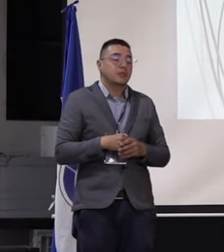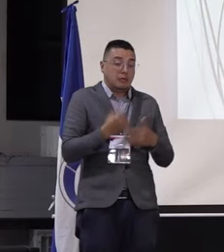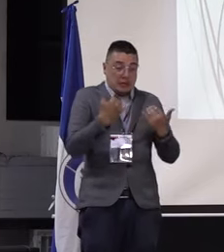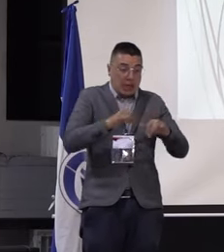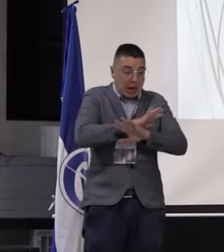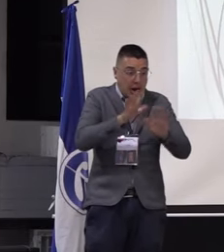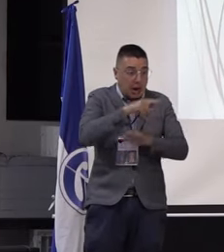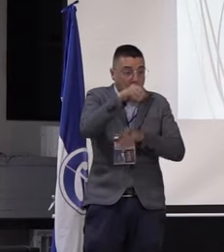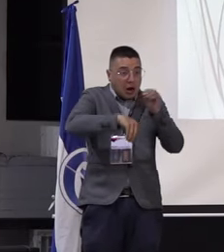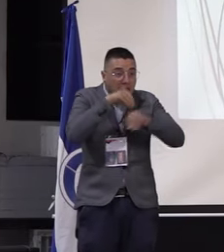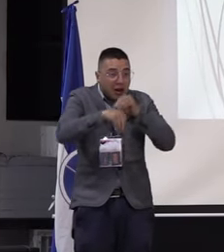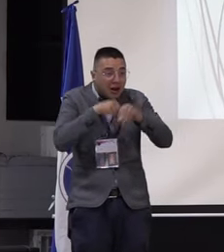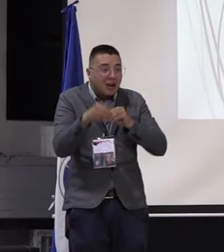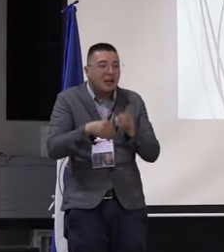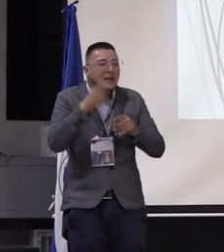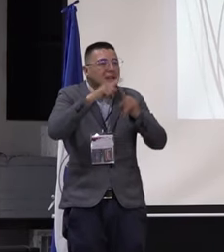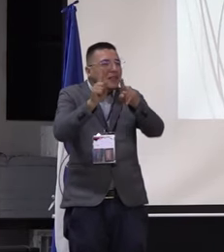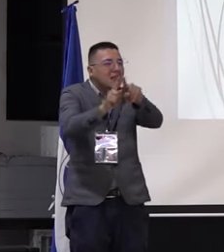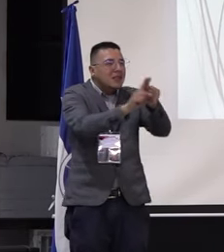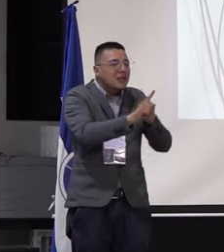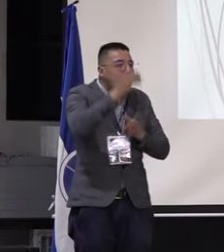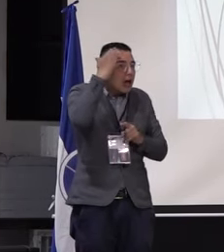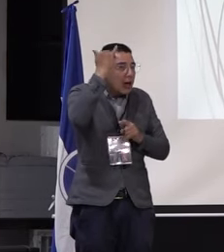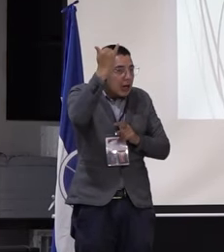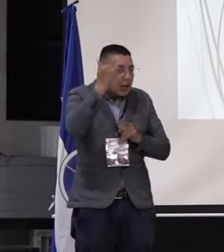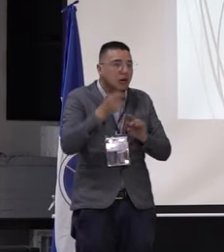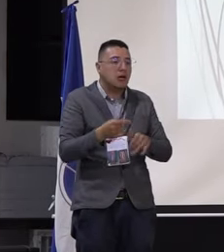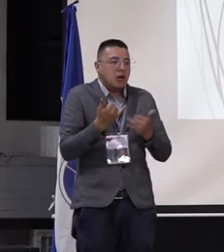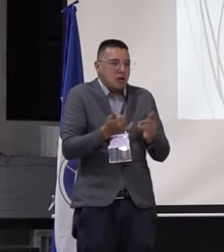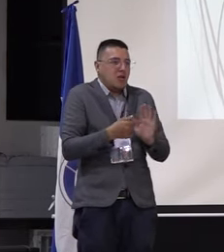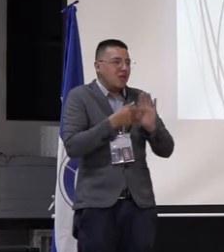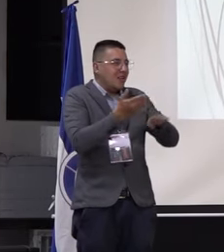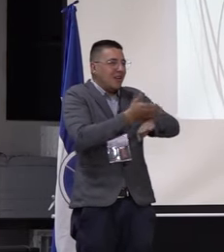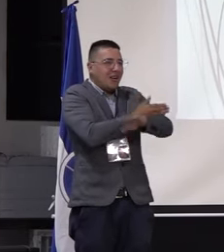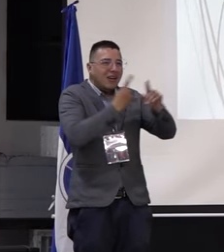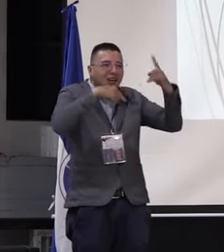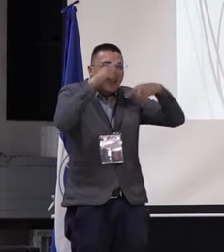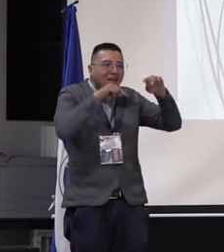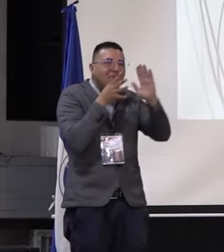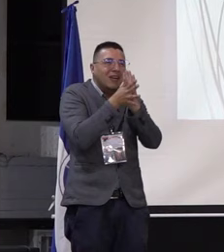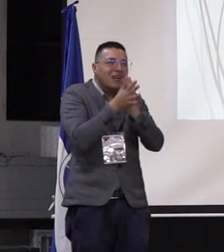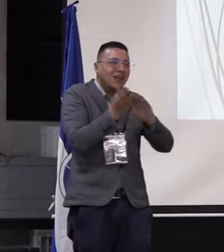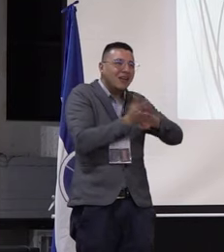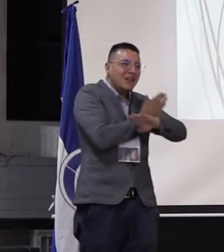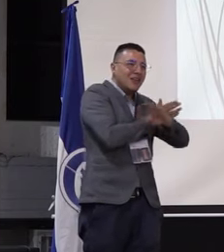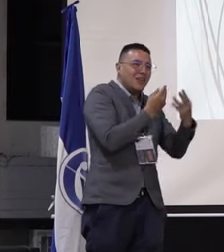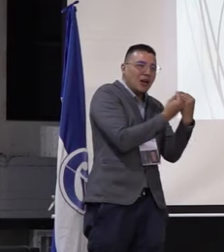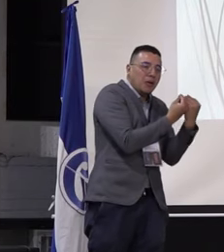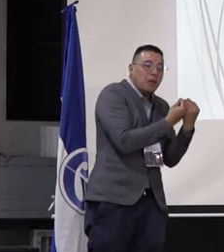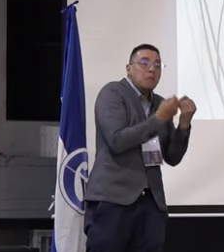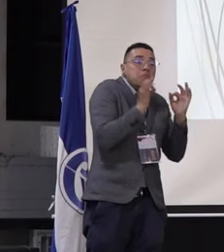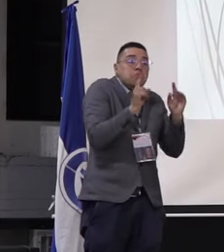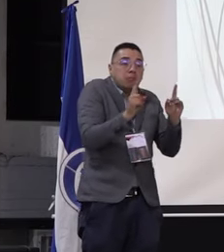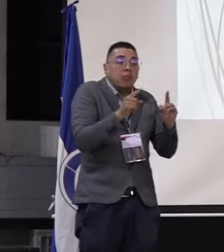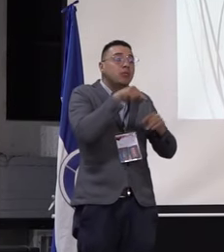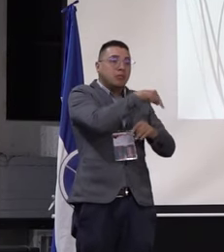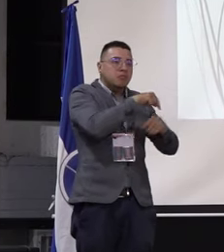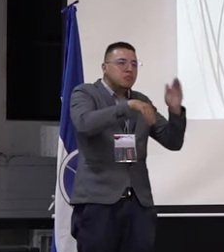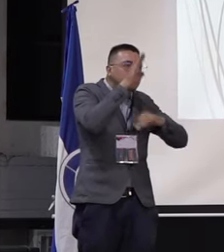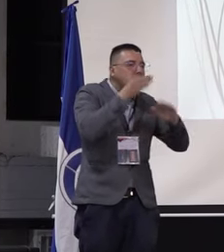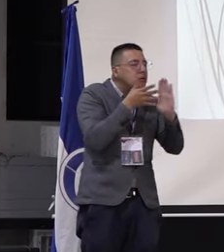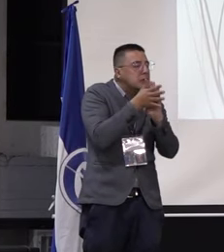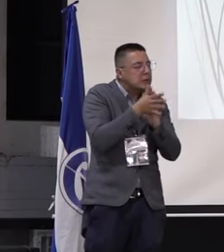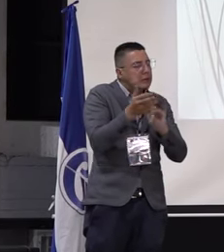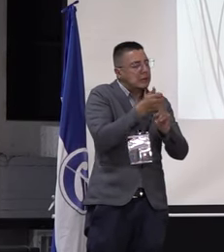de iniciativas de producción y redes académicas. Acá no voy a ahondar porque ya lo mencionaron mis compañeras anteriormente, pero es básicamente que encontremos